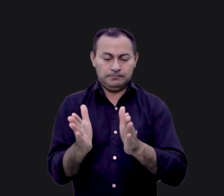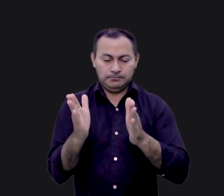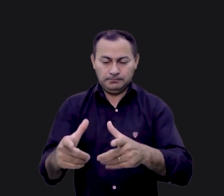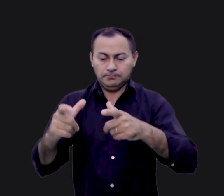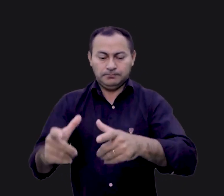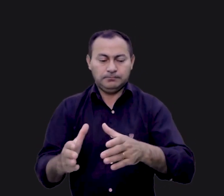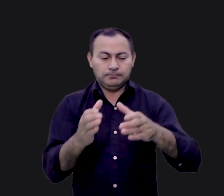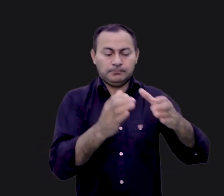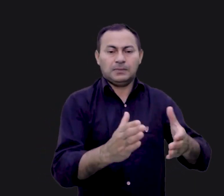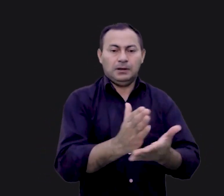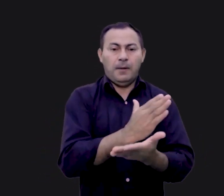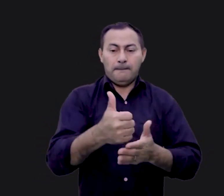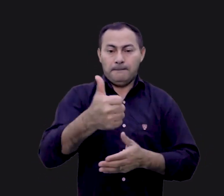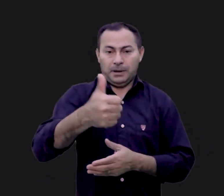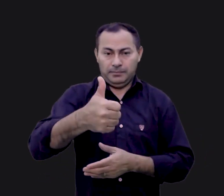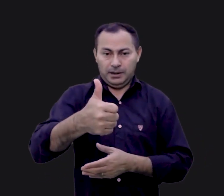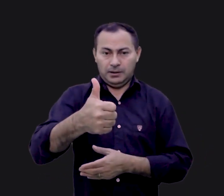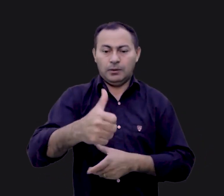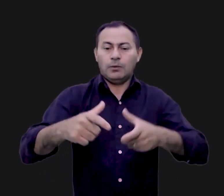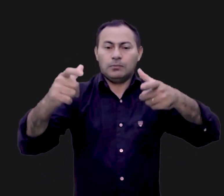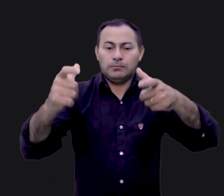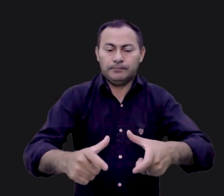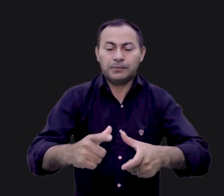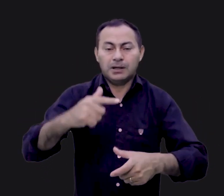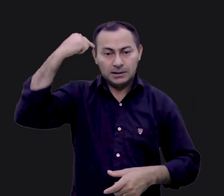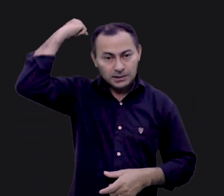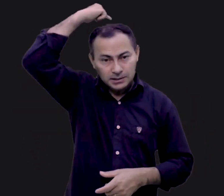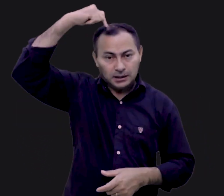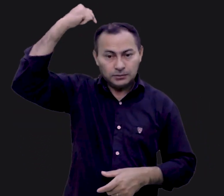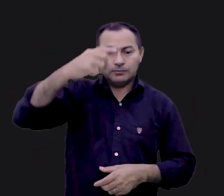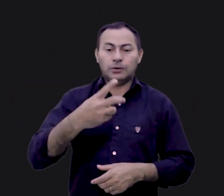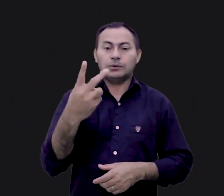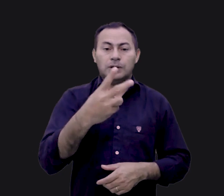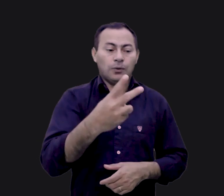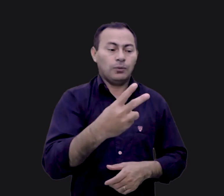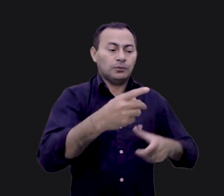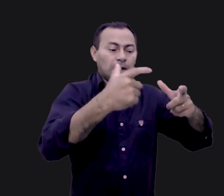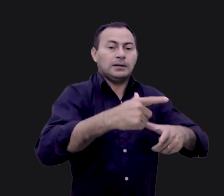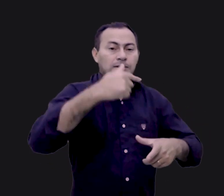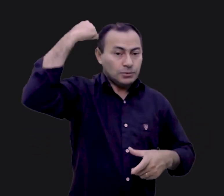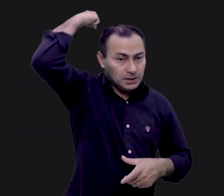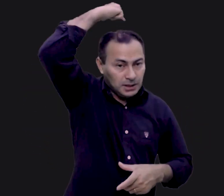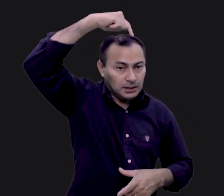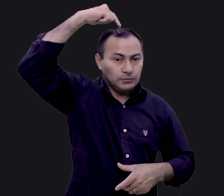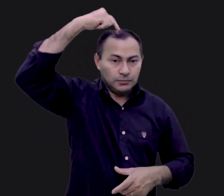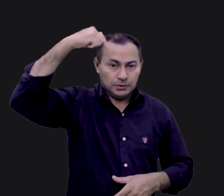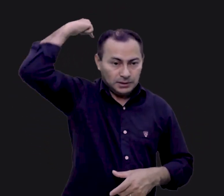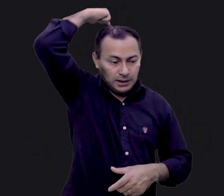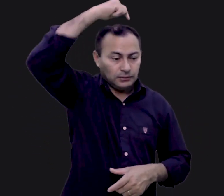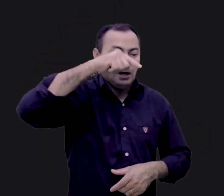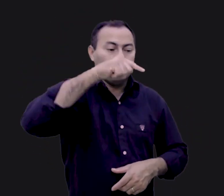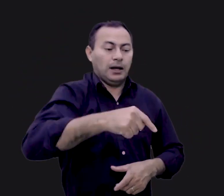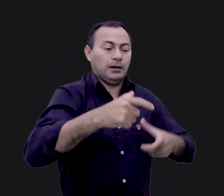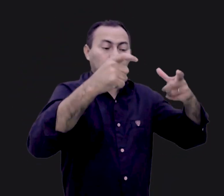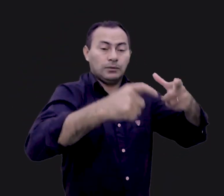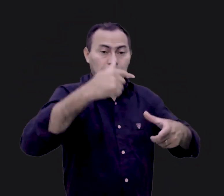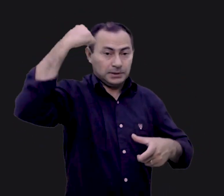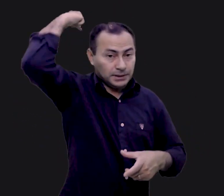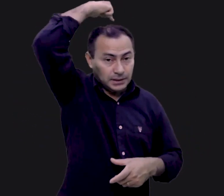ou seja, dois compartimentos. O primeiro era o lugar santo. O segundo era o lugar santo dos santos. E era lá, no lugar santo dos santos,